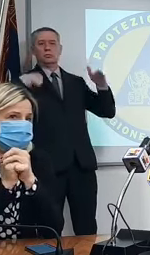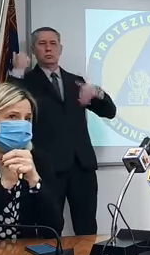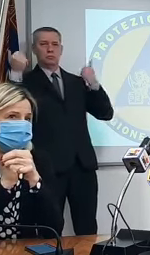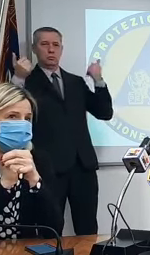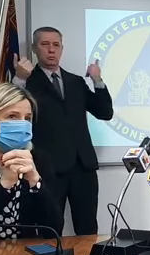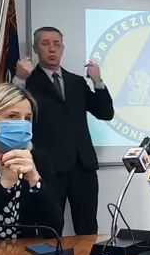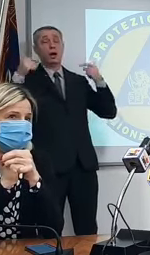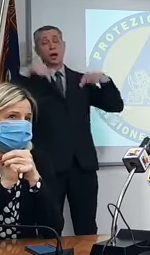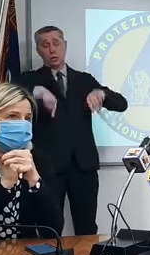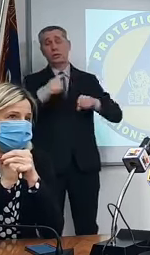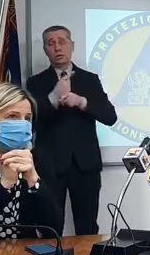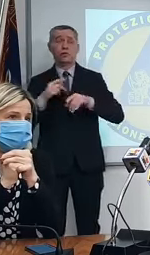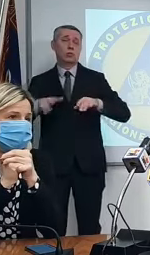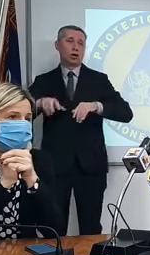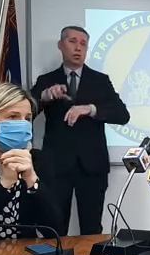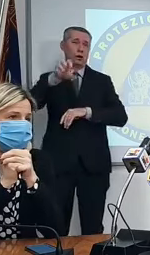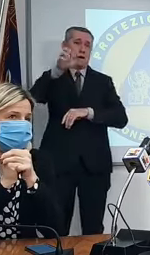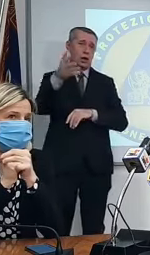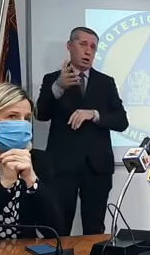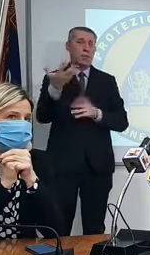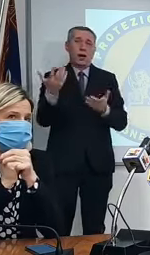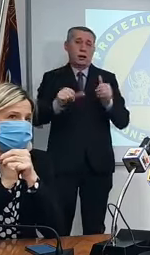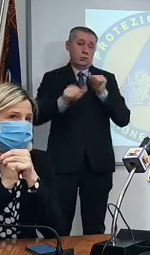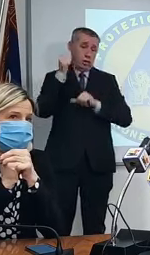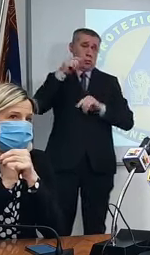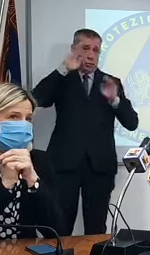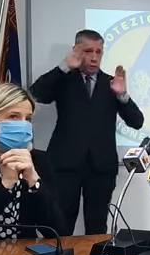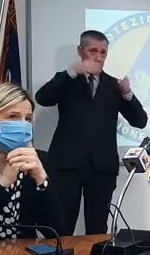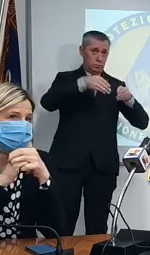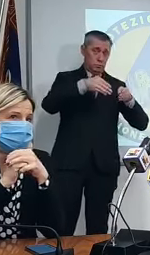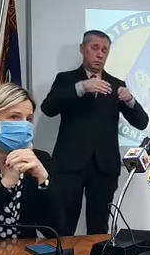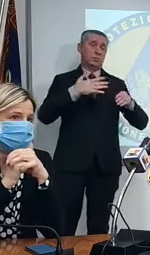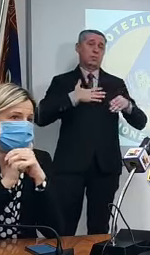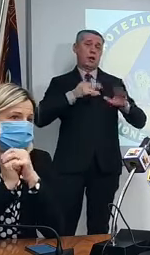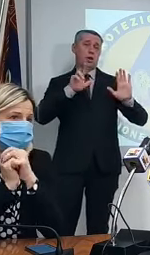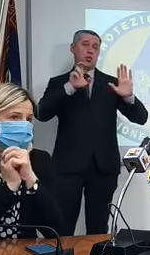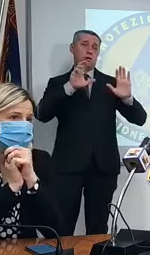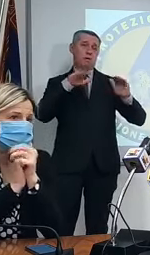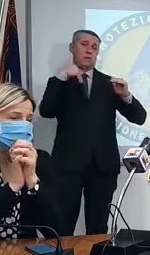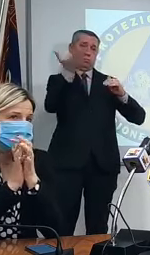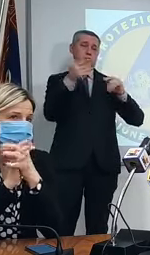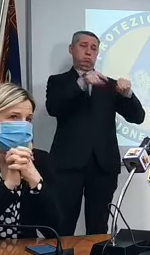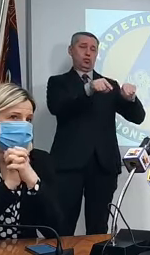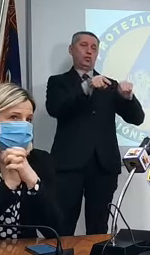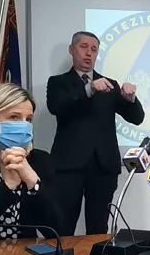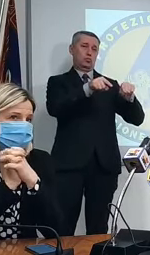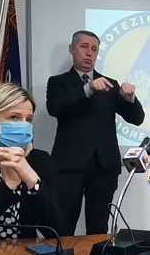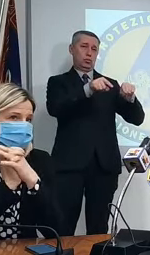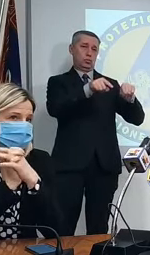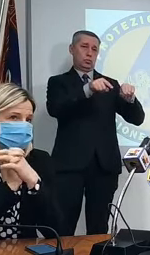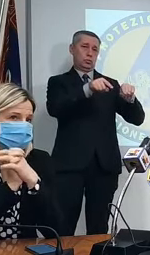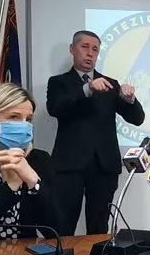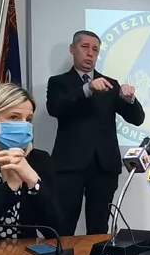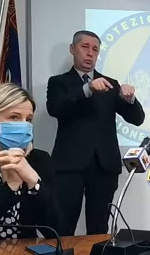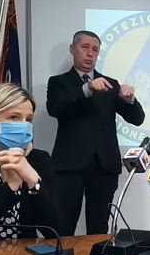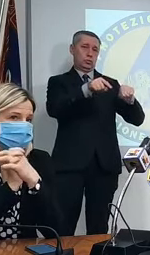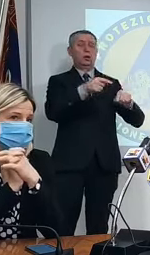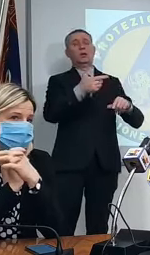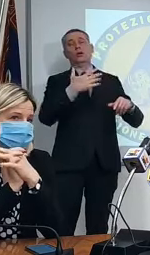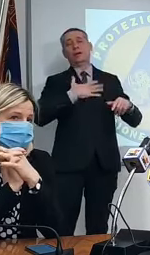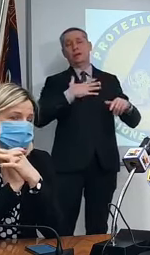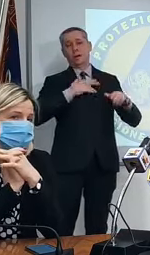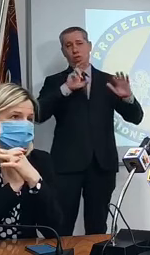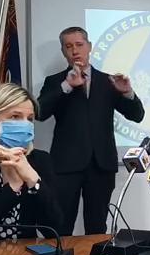obiettivamente abbiamo gli over 80 da chiudere e dobbiamo chiudere gli over 80 non si discute su questo gli over 80 i fragili i